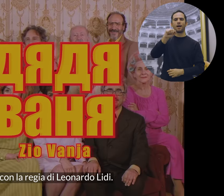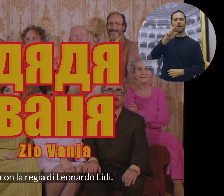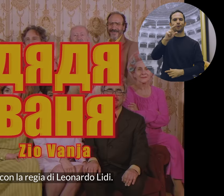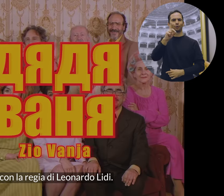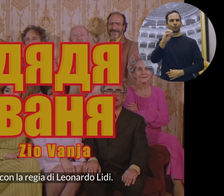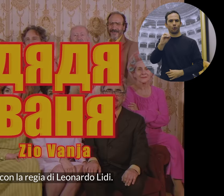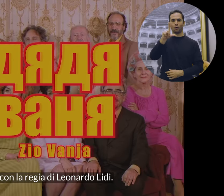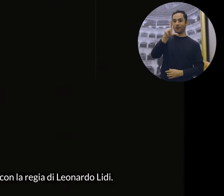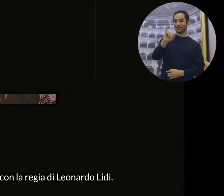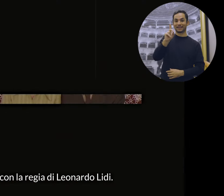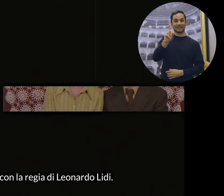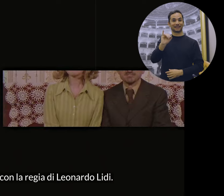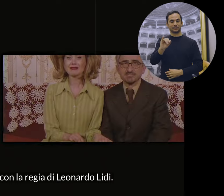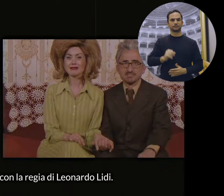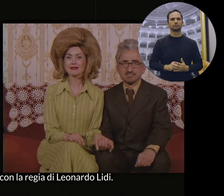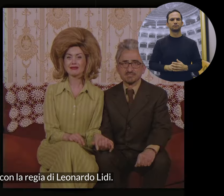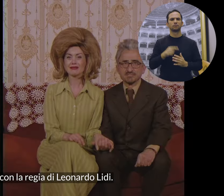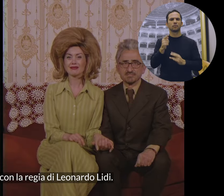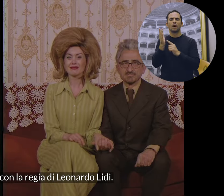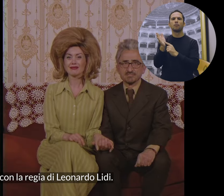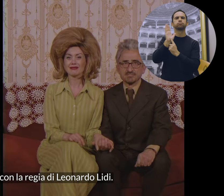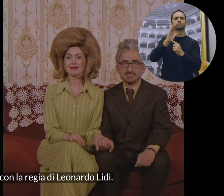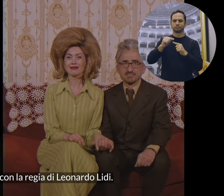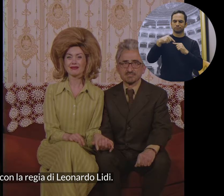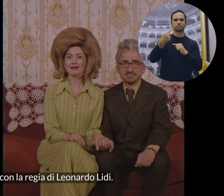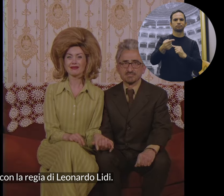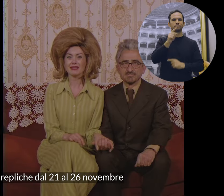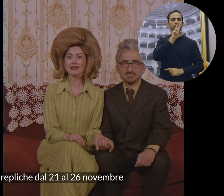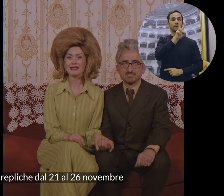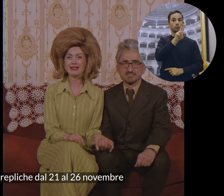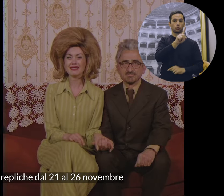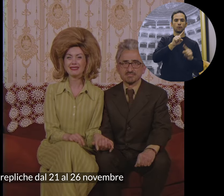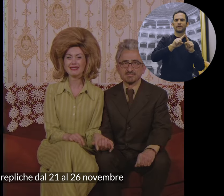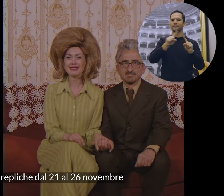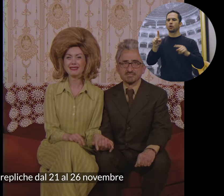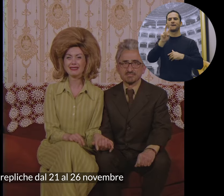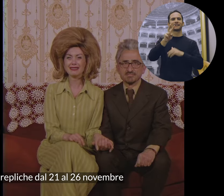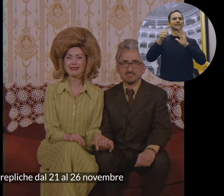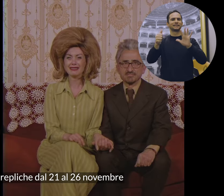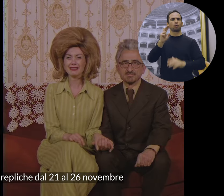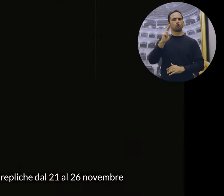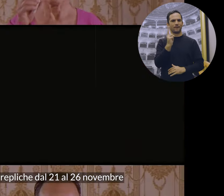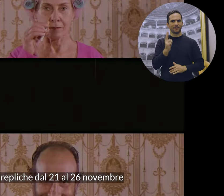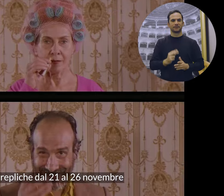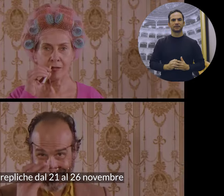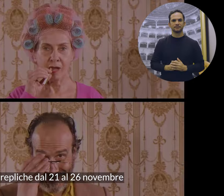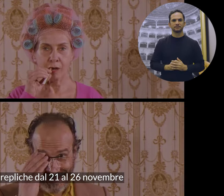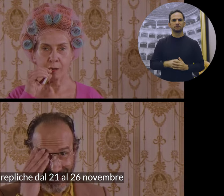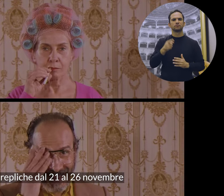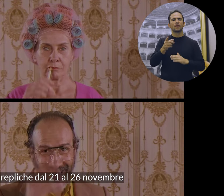regia di Leonardo Lidi. Le repliche, dal 21 al 26 novembre,